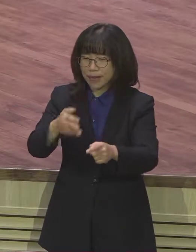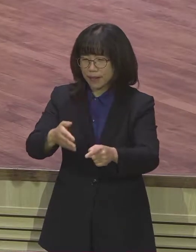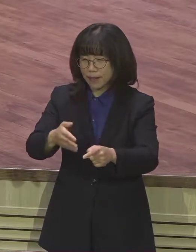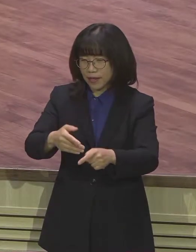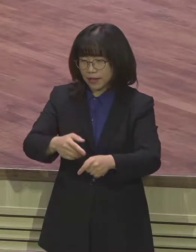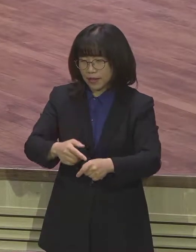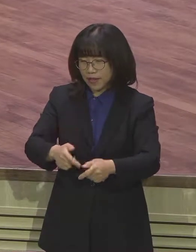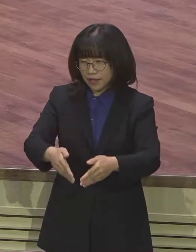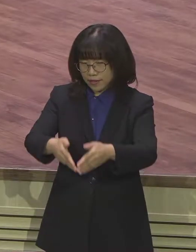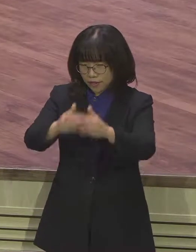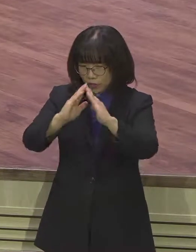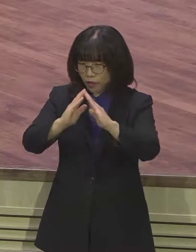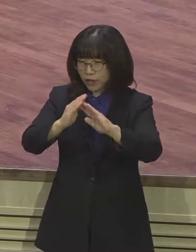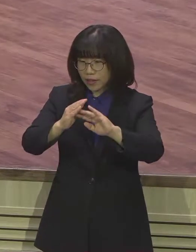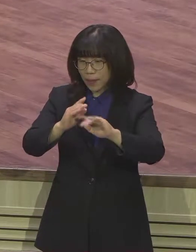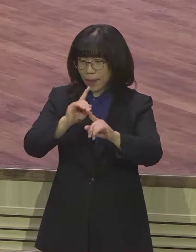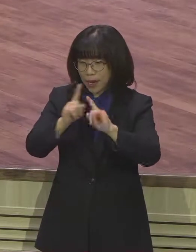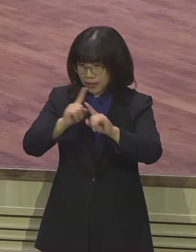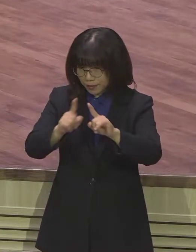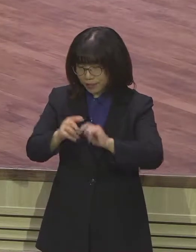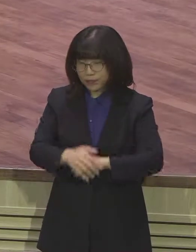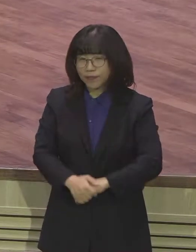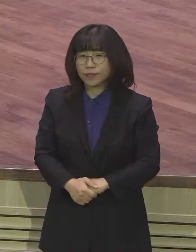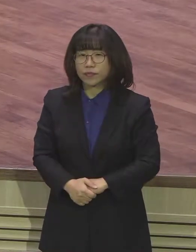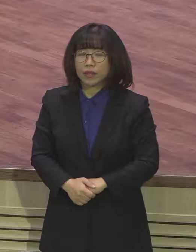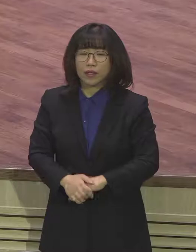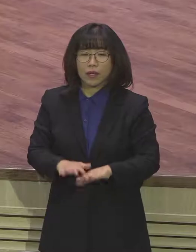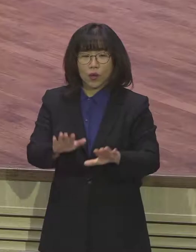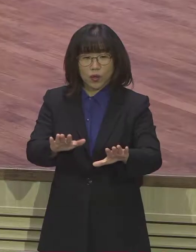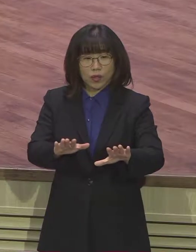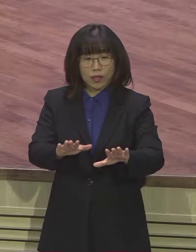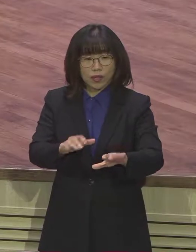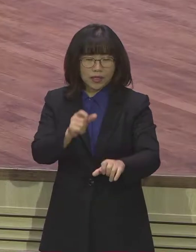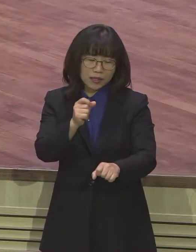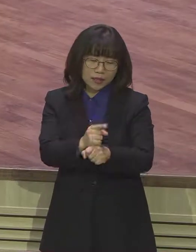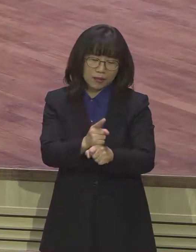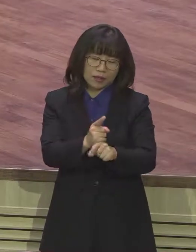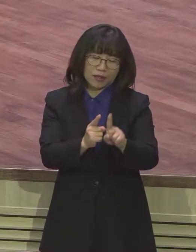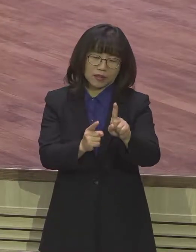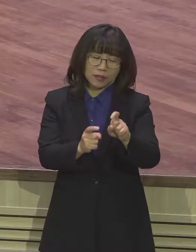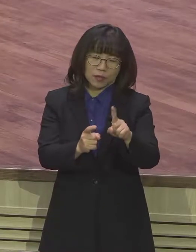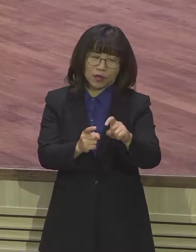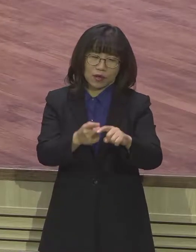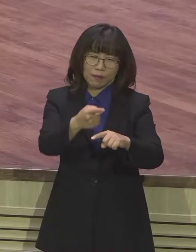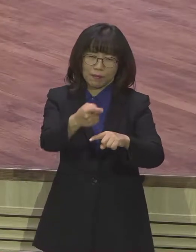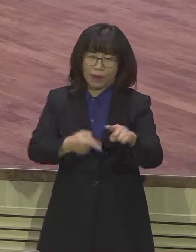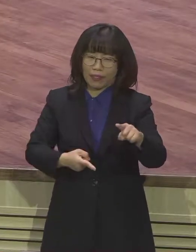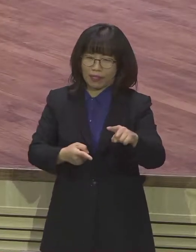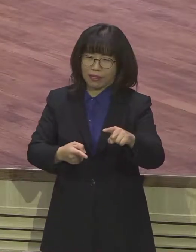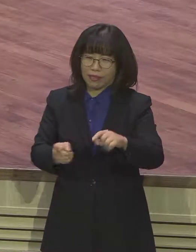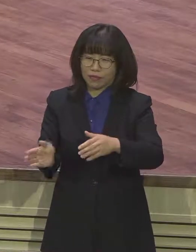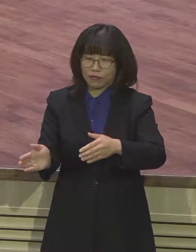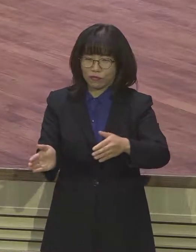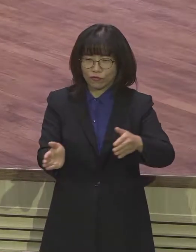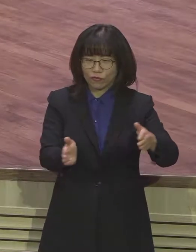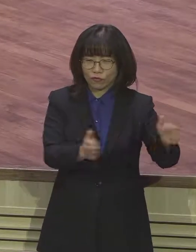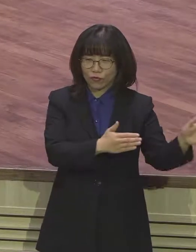11월 15일 어느덧 11월 중순의 시간표를 보내고 있습니다. 우리 성도 여러분들께서는 매주